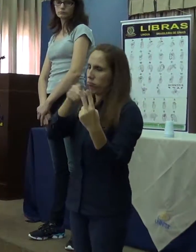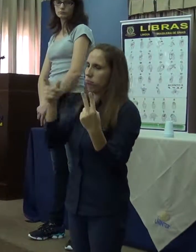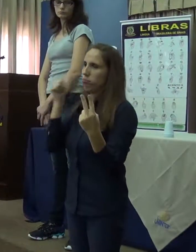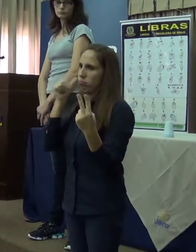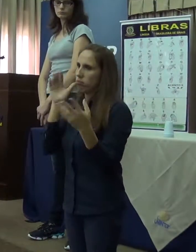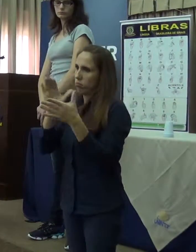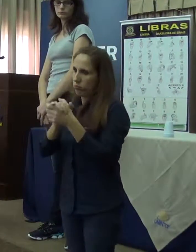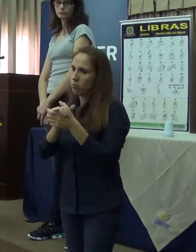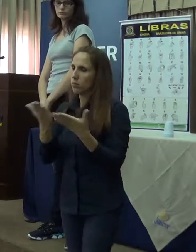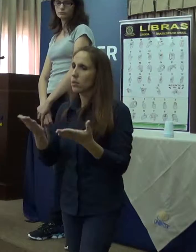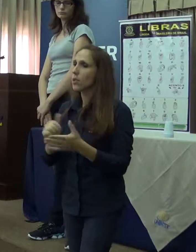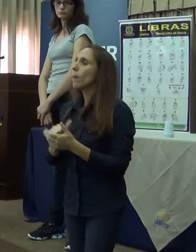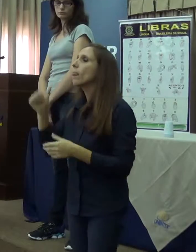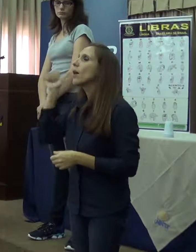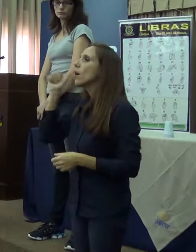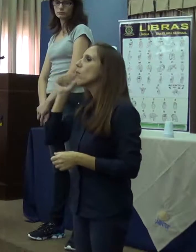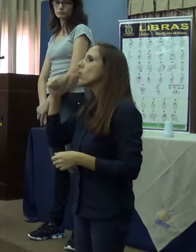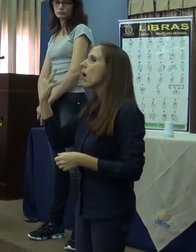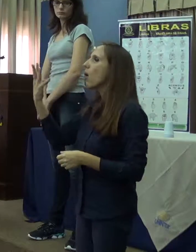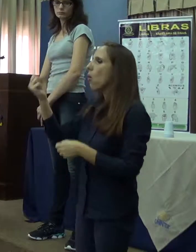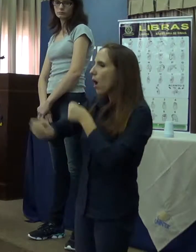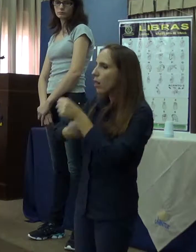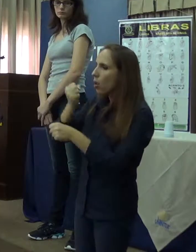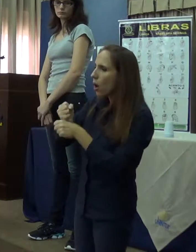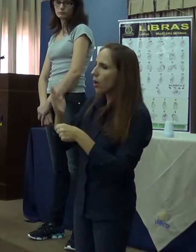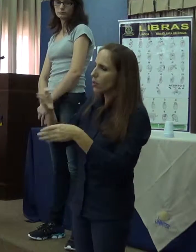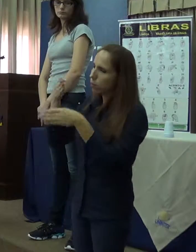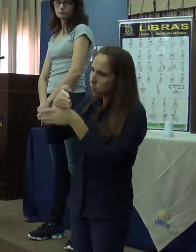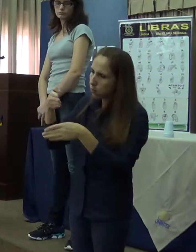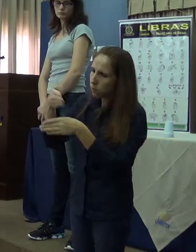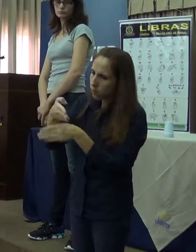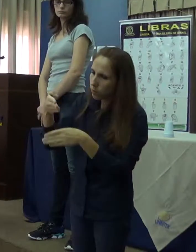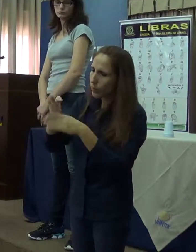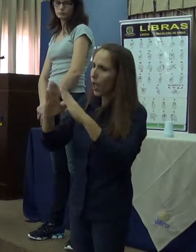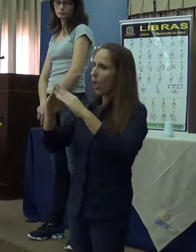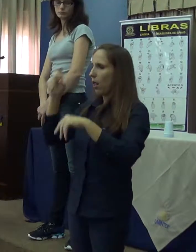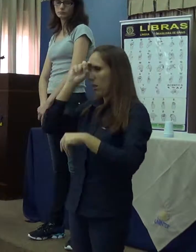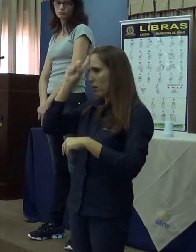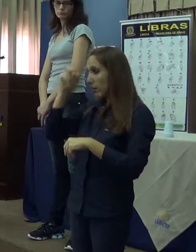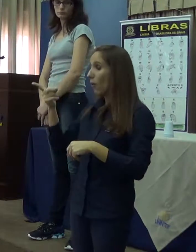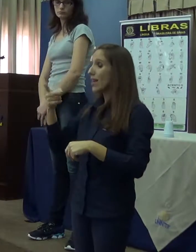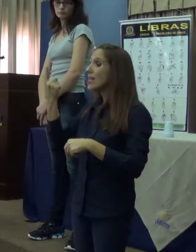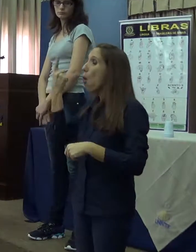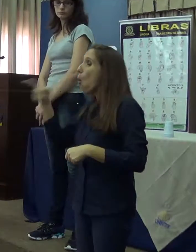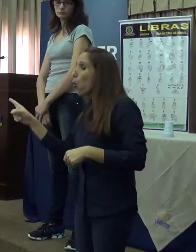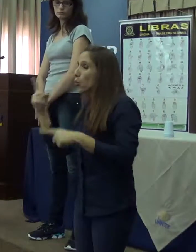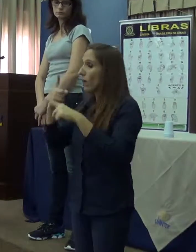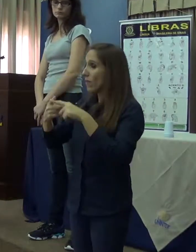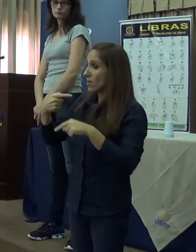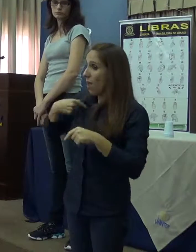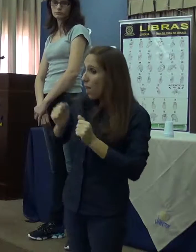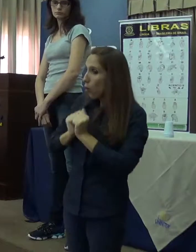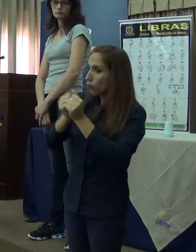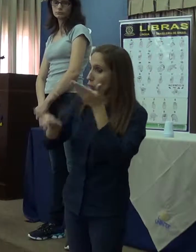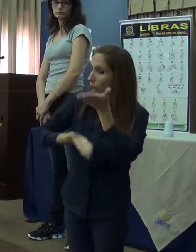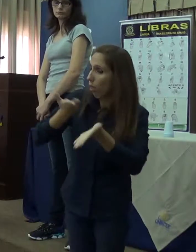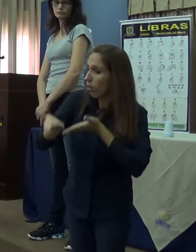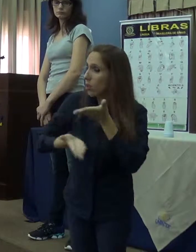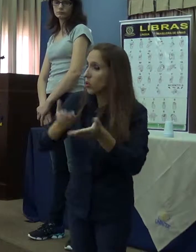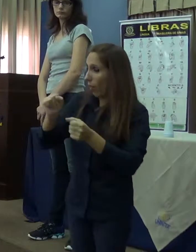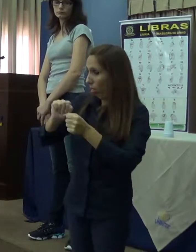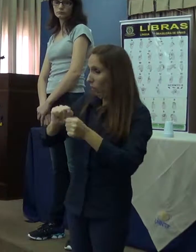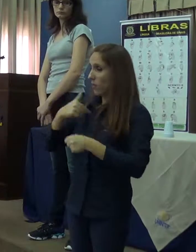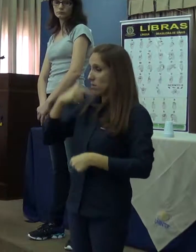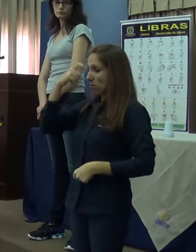estava vindo há quatro anos para a Curitiba no hospital. E o que aconteceu essa última vez, que foi o dia que eu fiz o atendimento para ela,